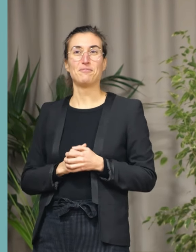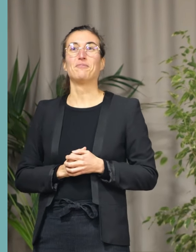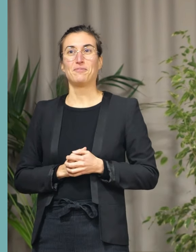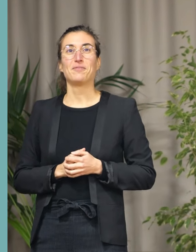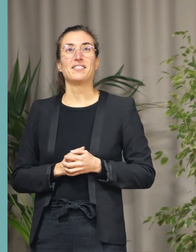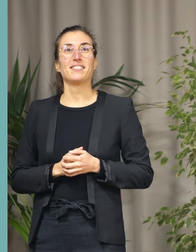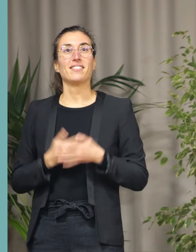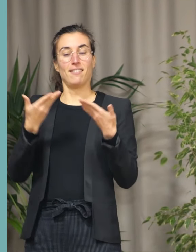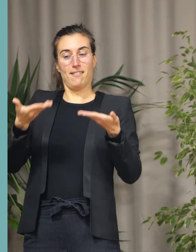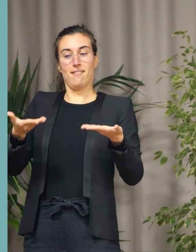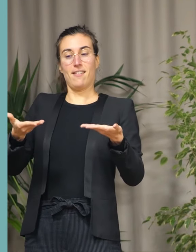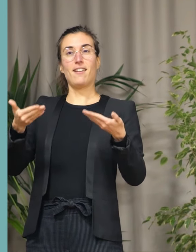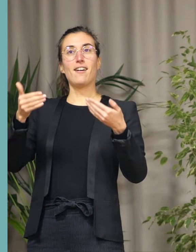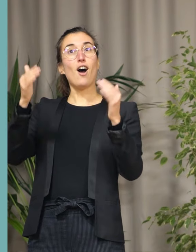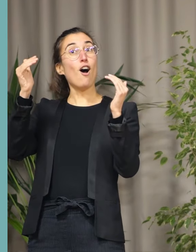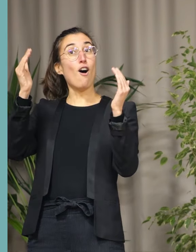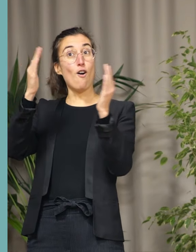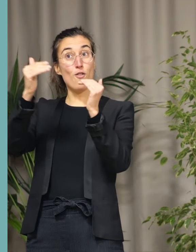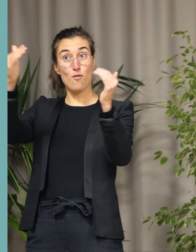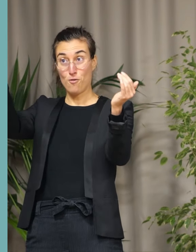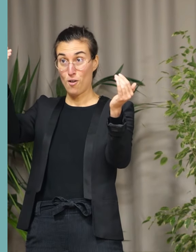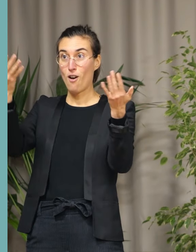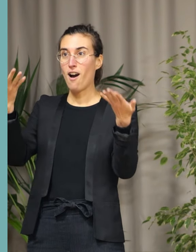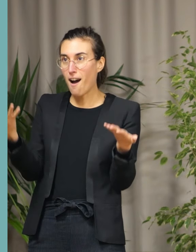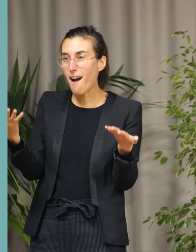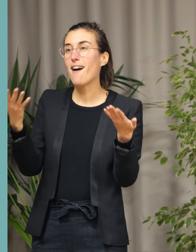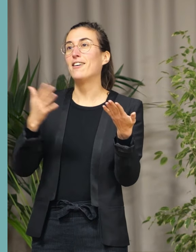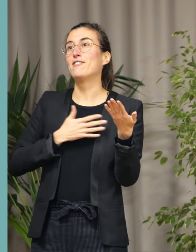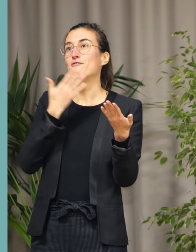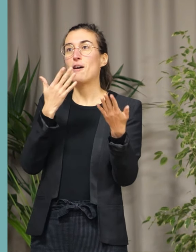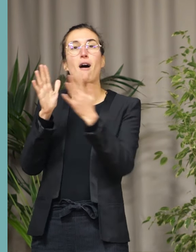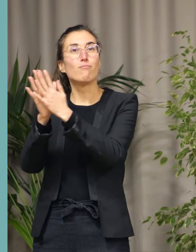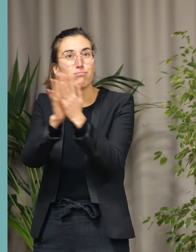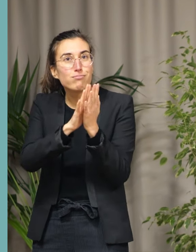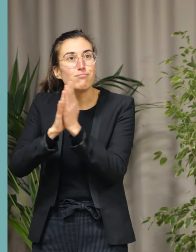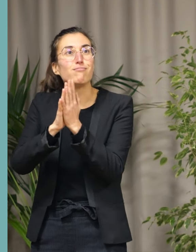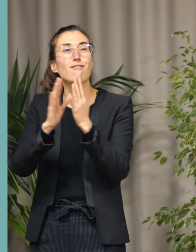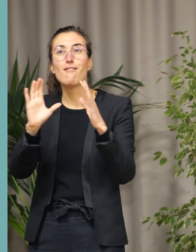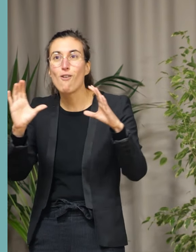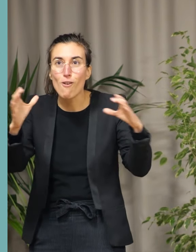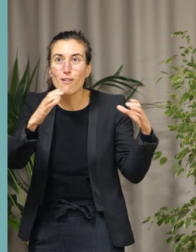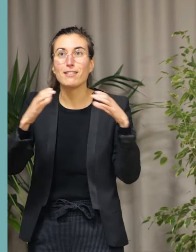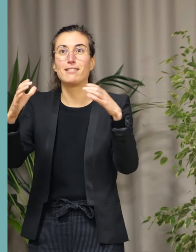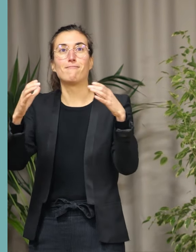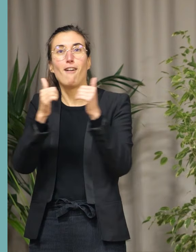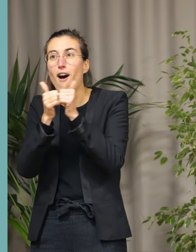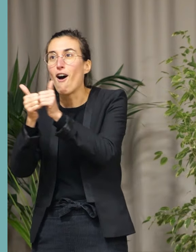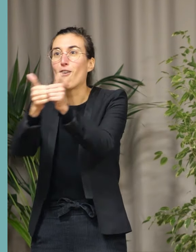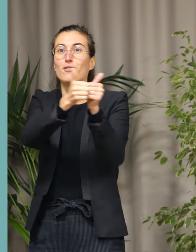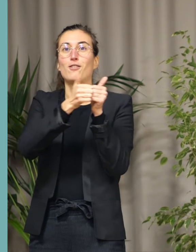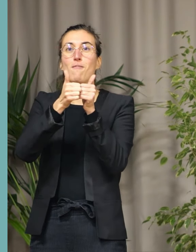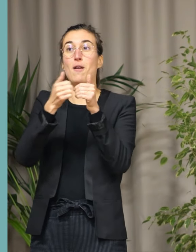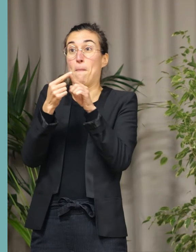Cette cérémonie des vœux nous donne l'occasion de nous retrouver collectivement, d'être ensemble, de partager.